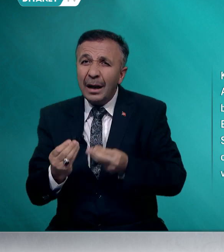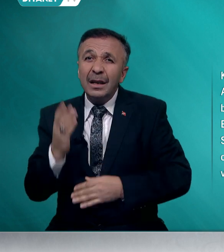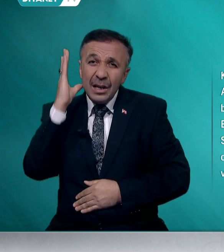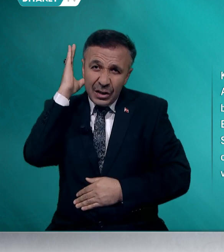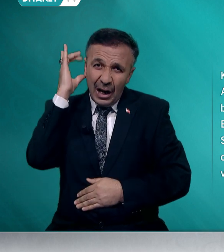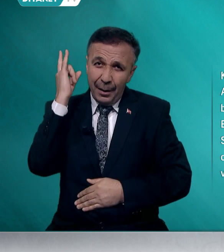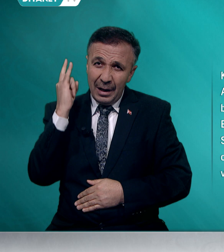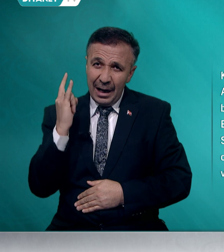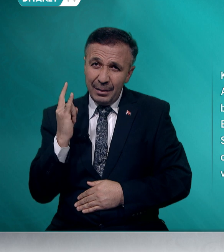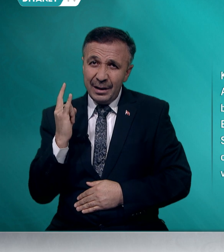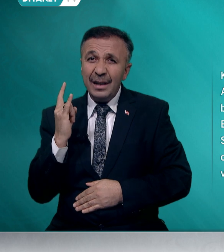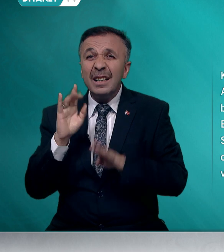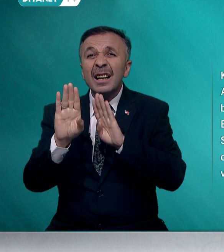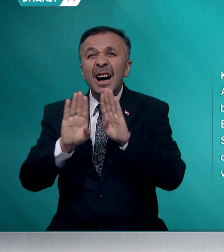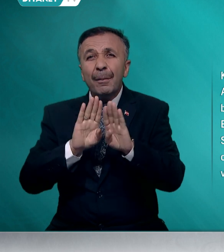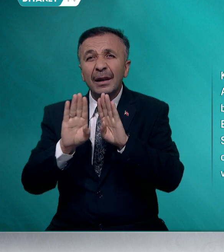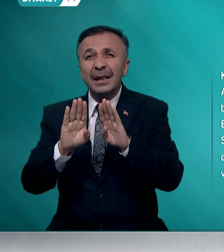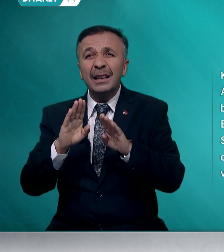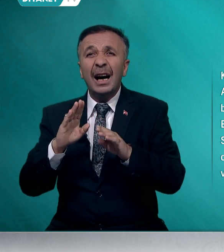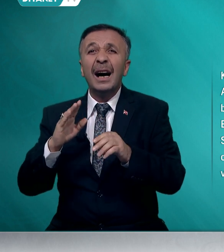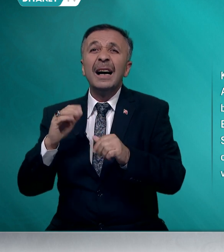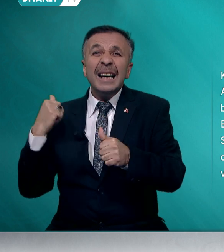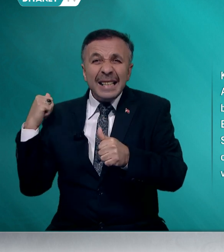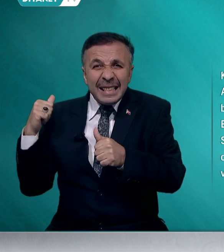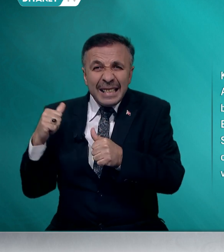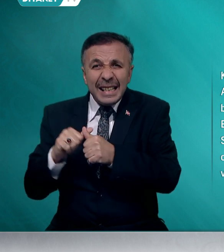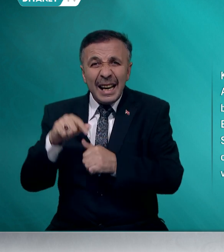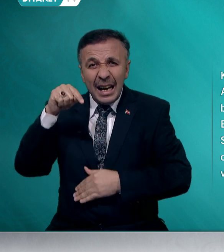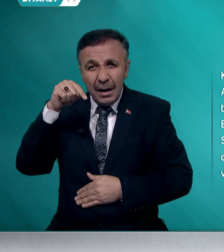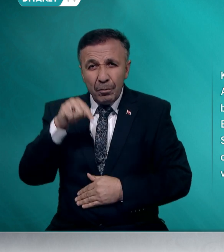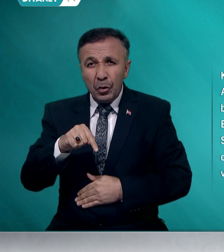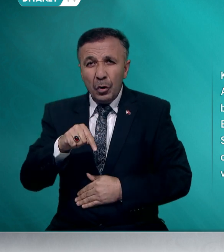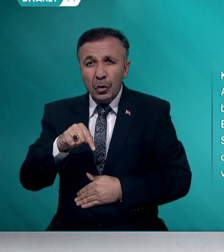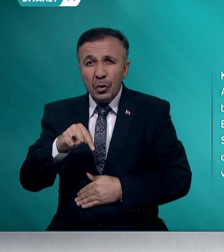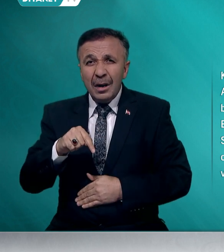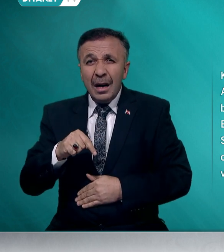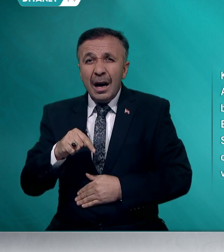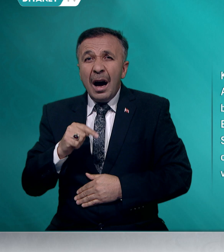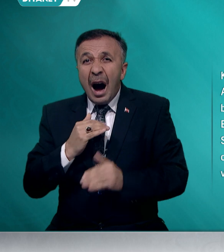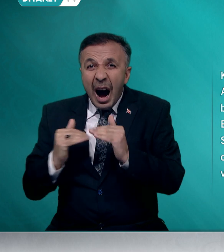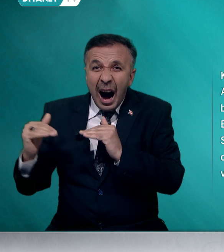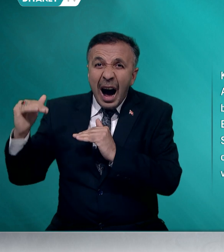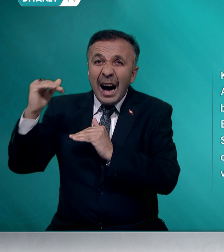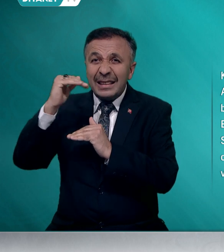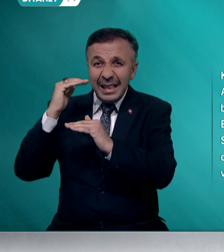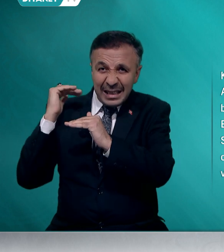camilerimizin kapıları da yine bugün aziz